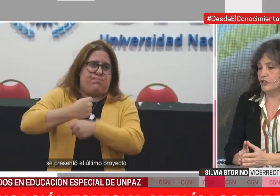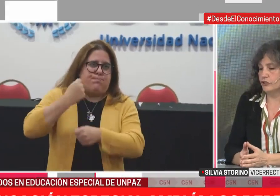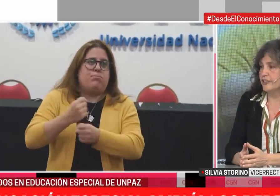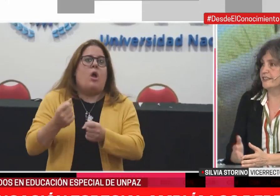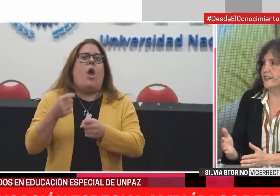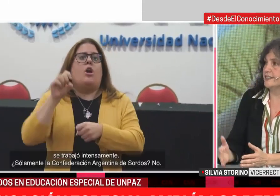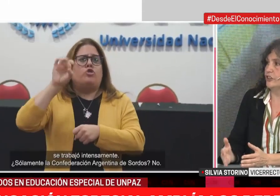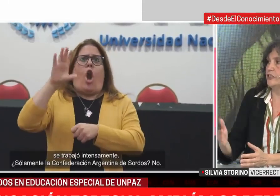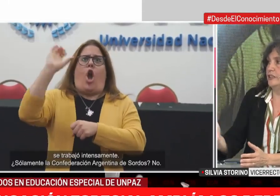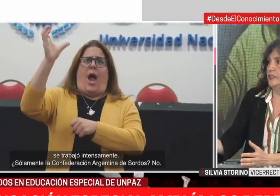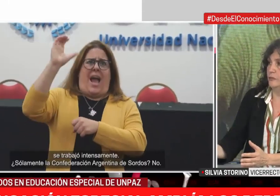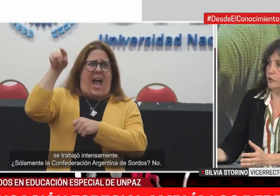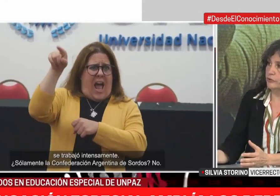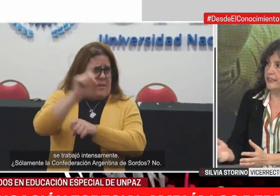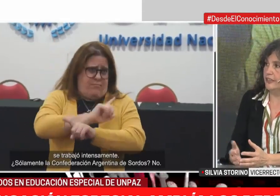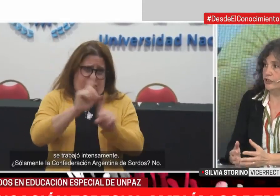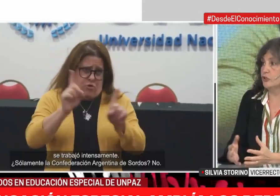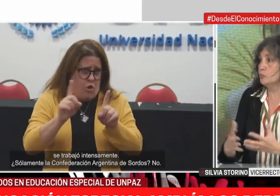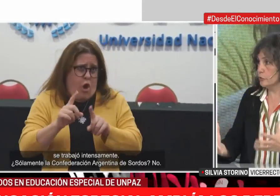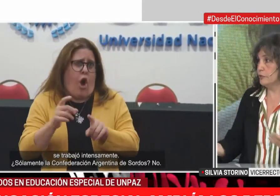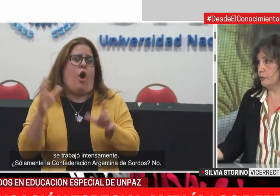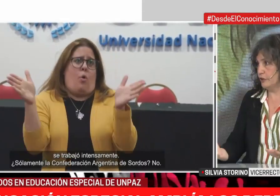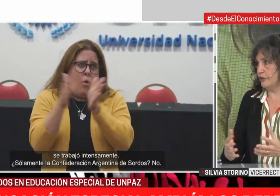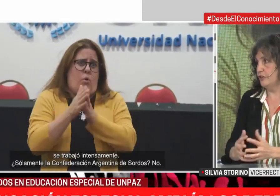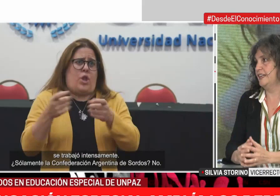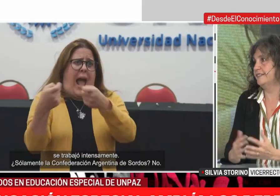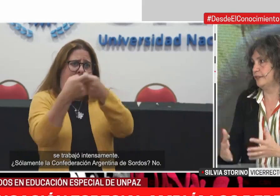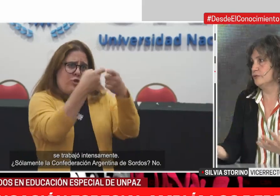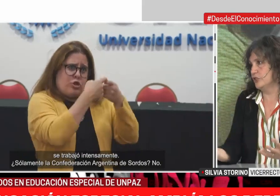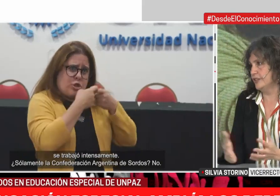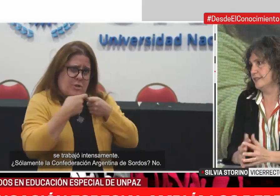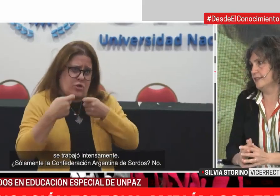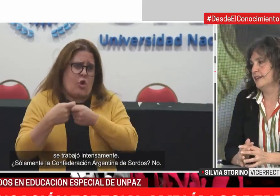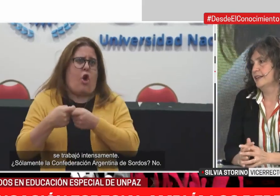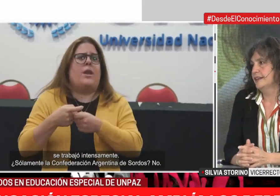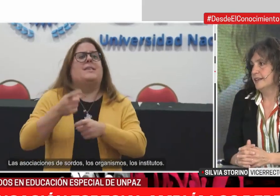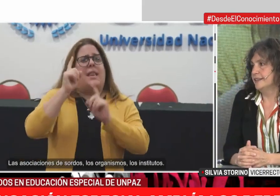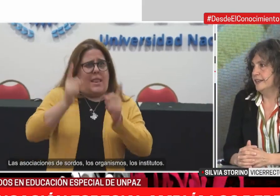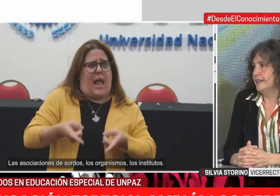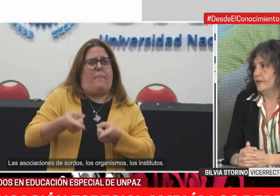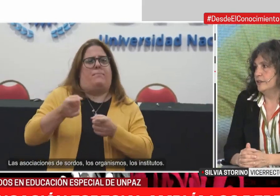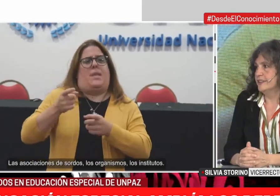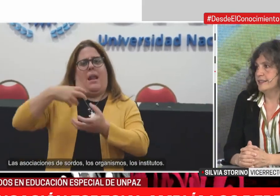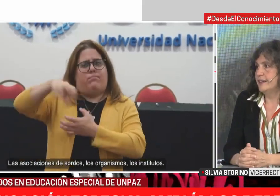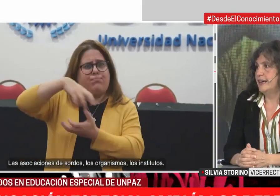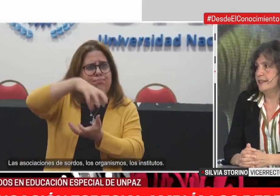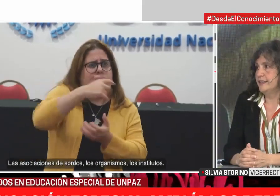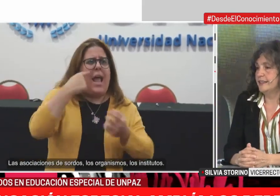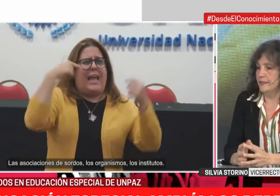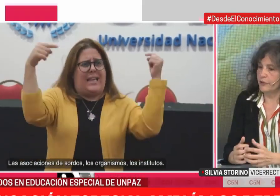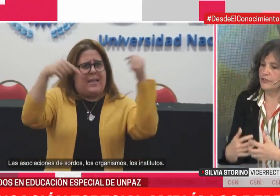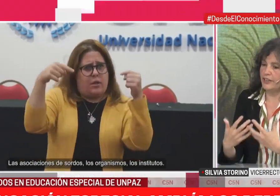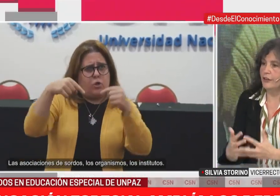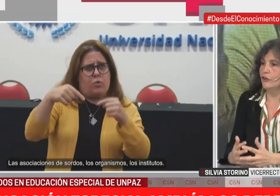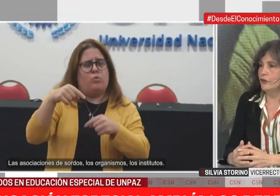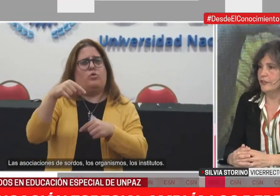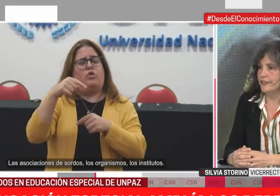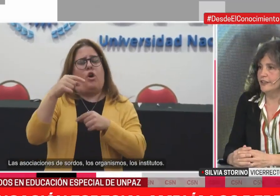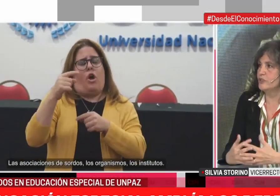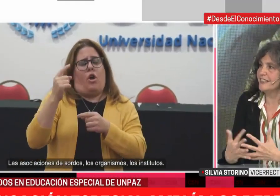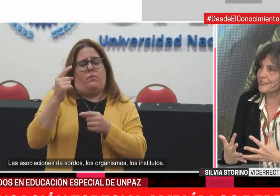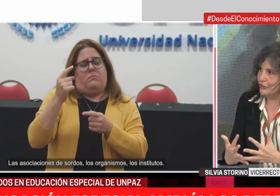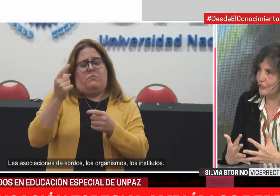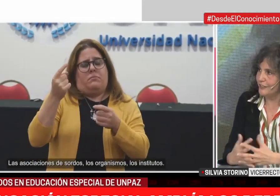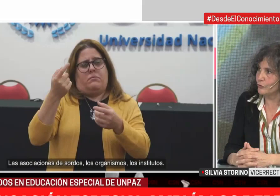los proyectos de extensión y voluntariado, que son muy propios de las tres funciones que tiene la universidad. Y este profesorado,